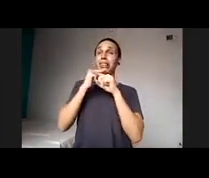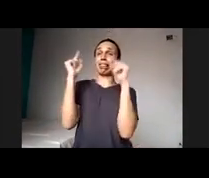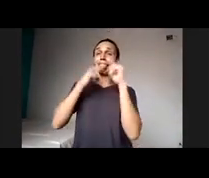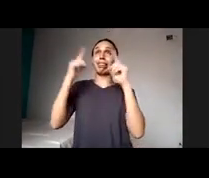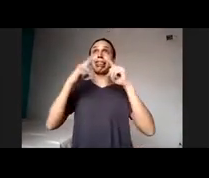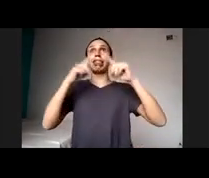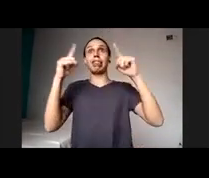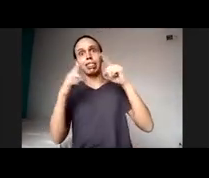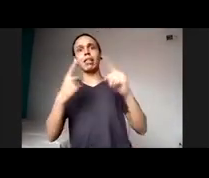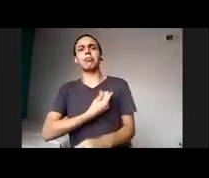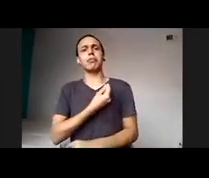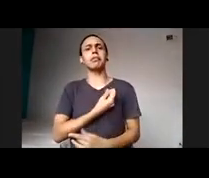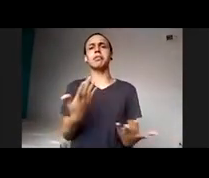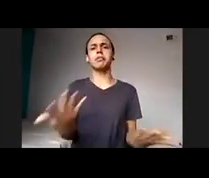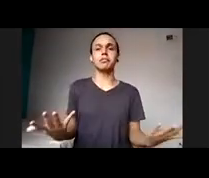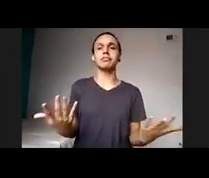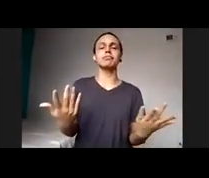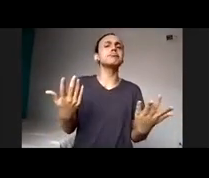Então, eu comecei a descobrir